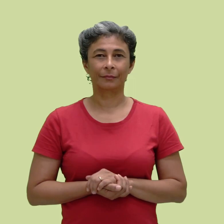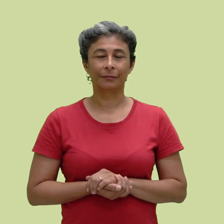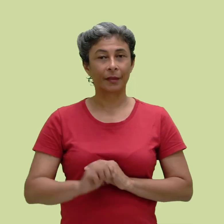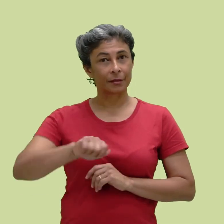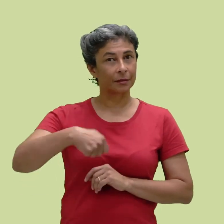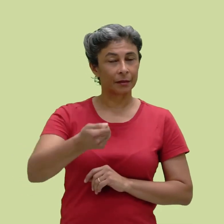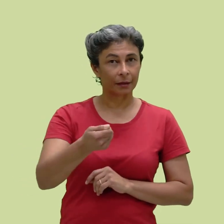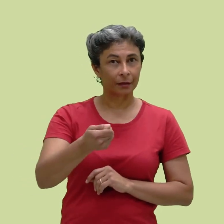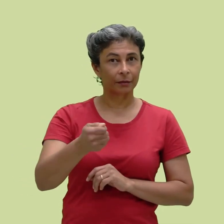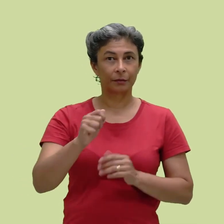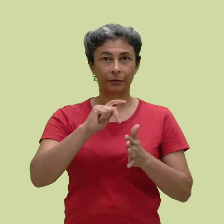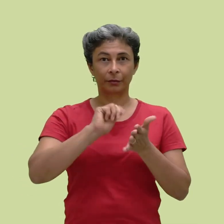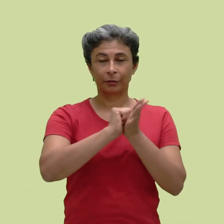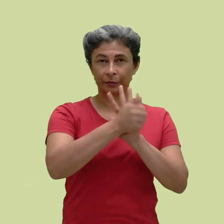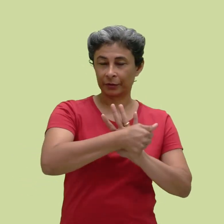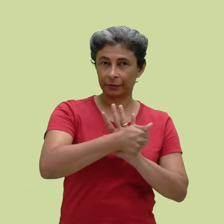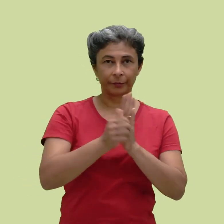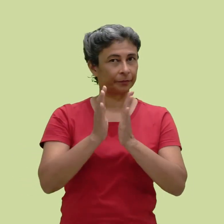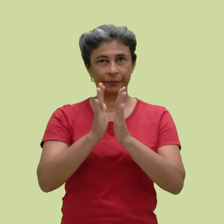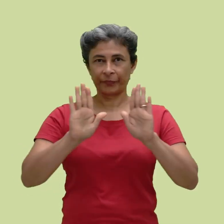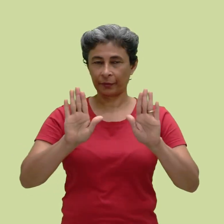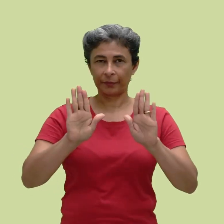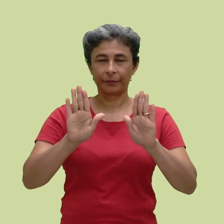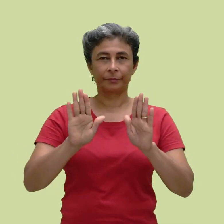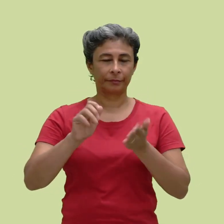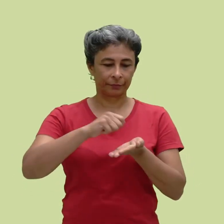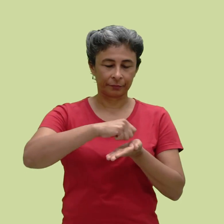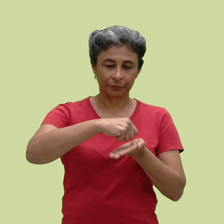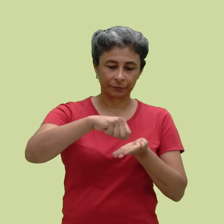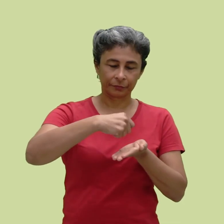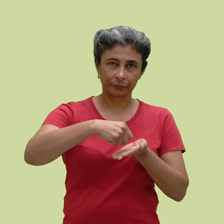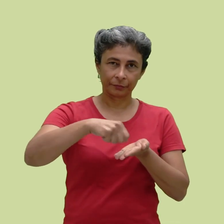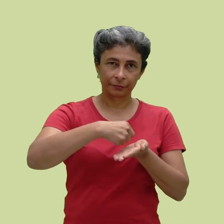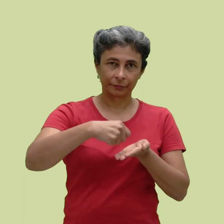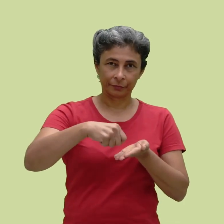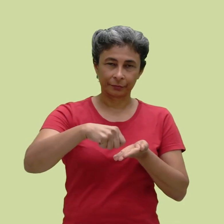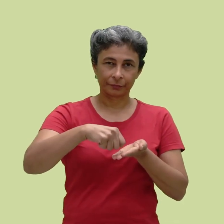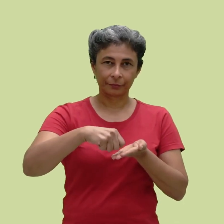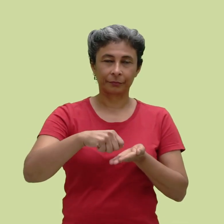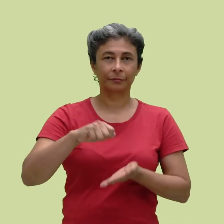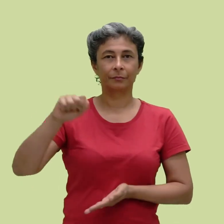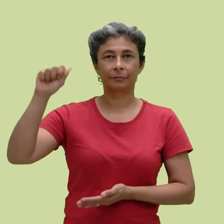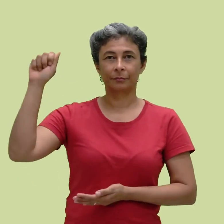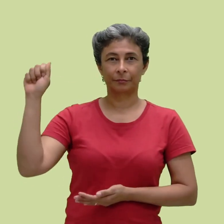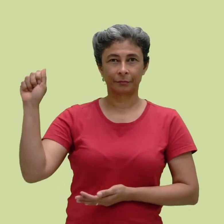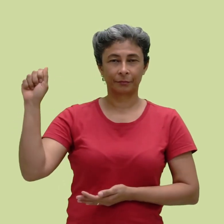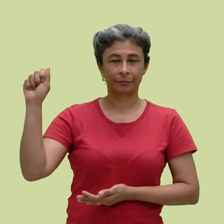Sinais com configuração de mão não espelhada. Escrever. Mão